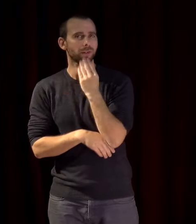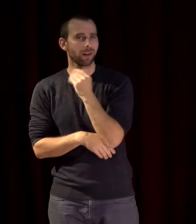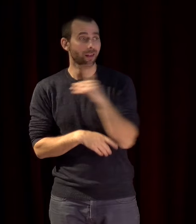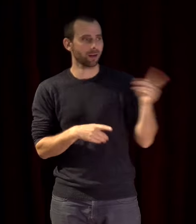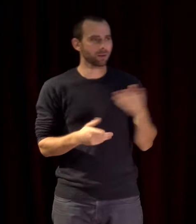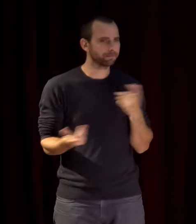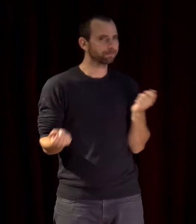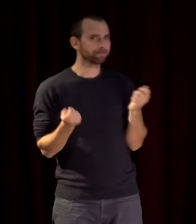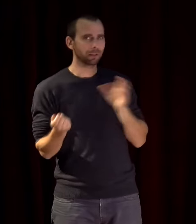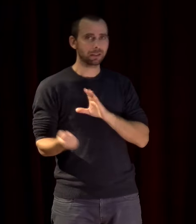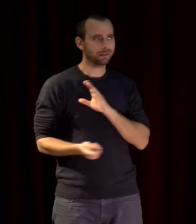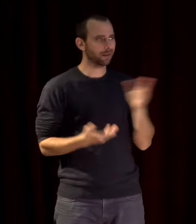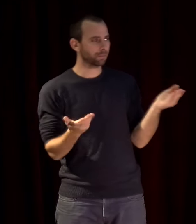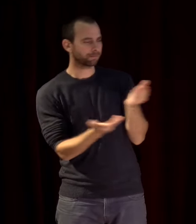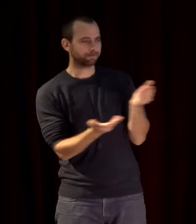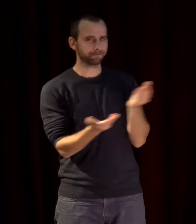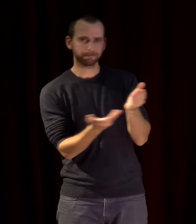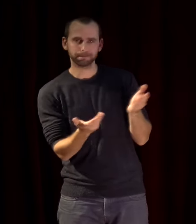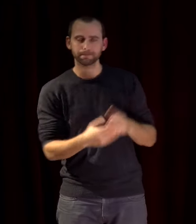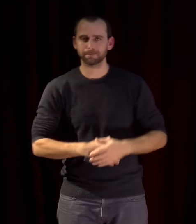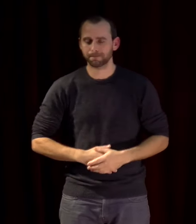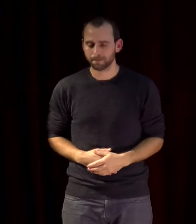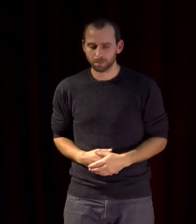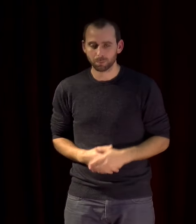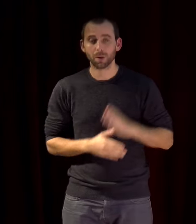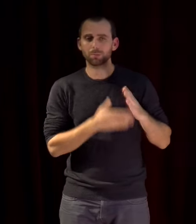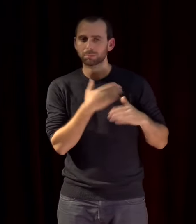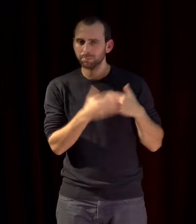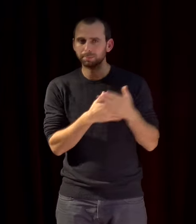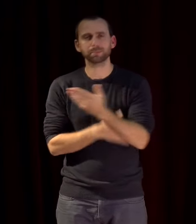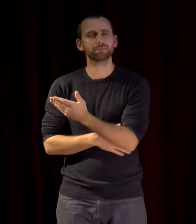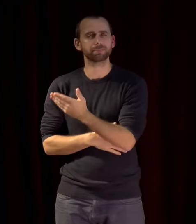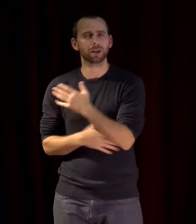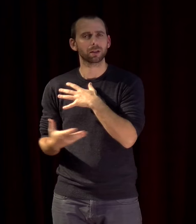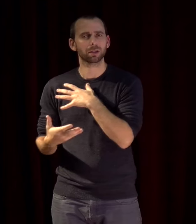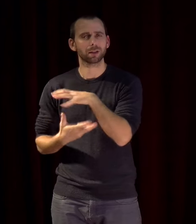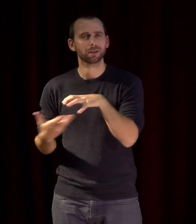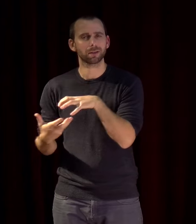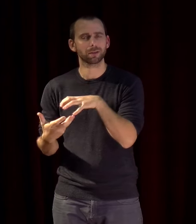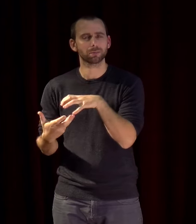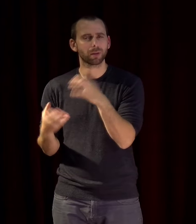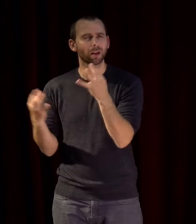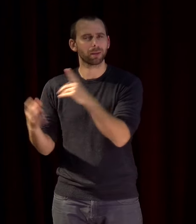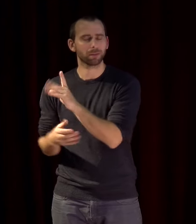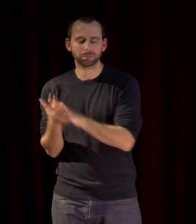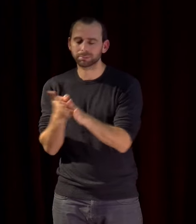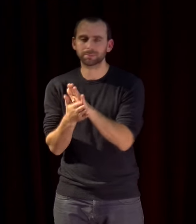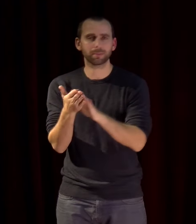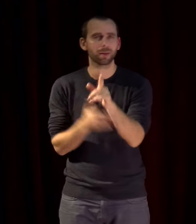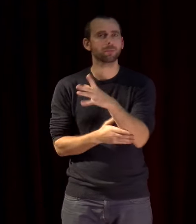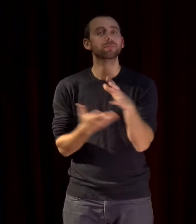sa dernière initiative sur la crise climatique pardon sur la crise de Palestine